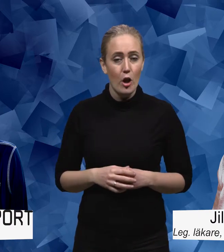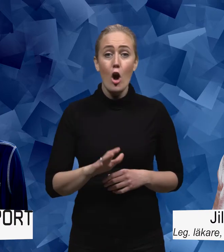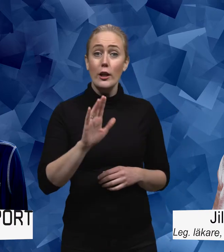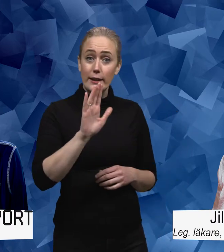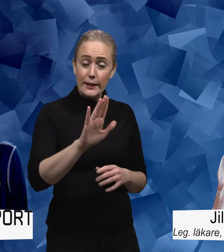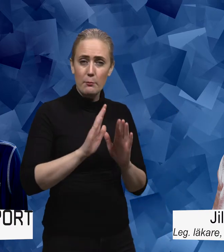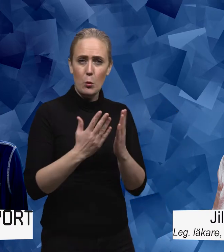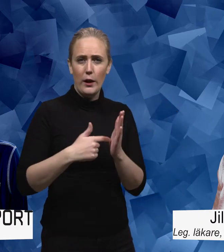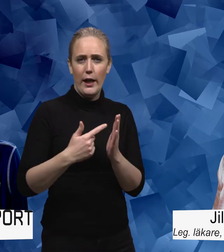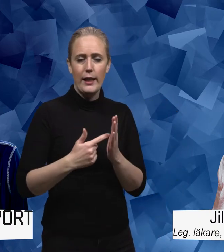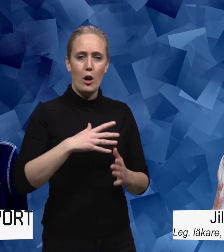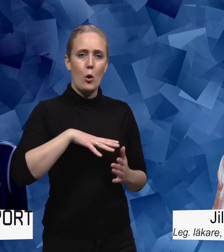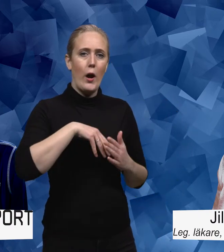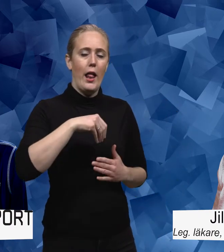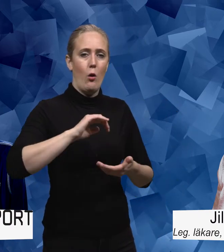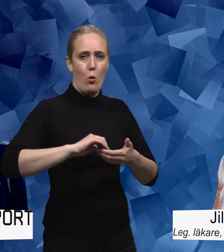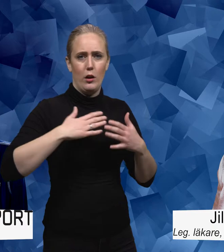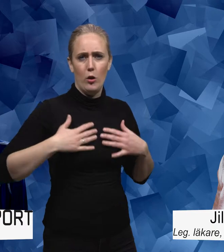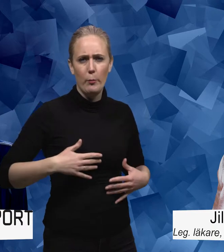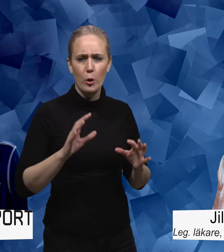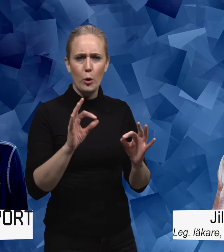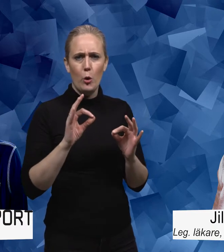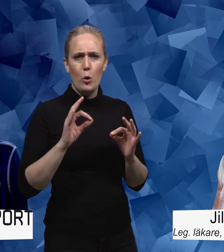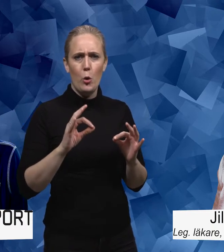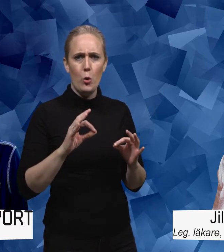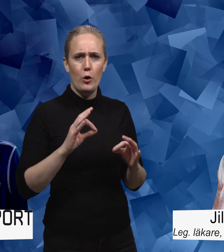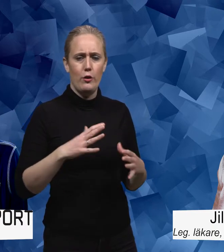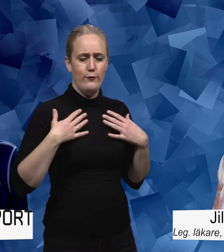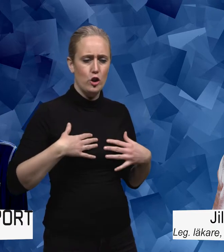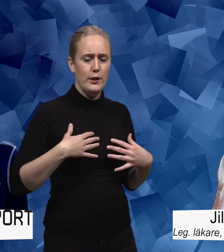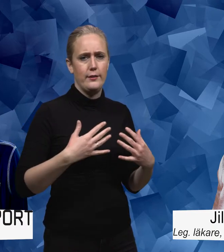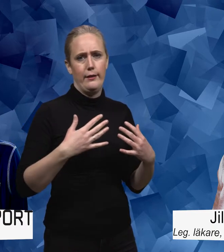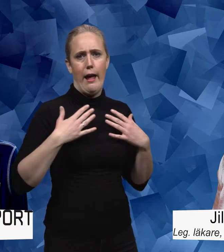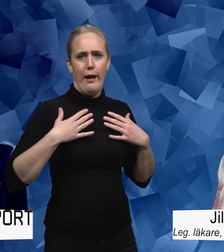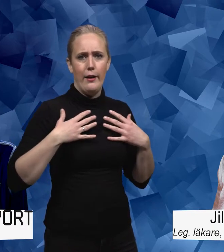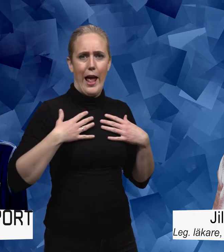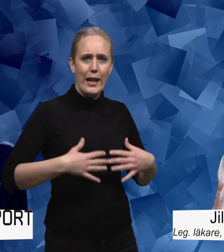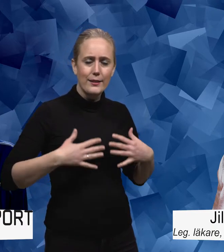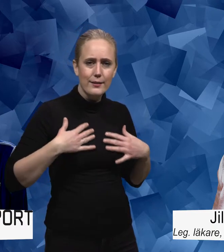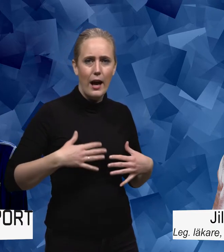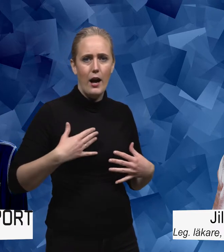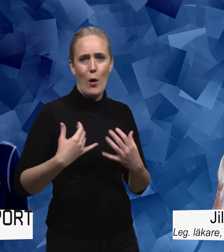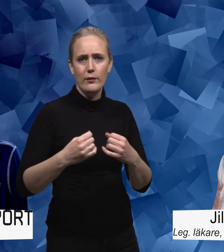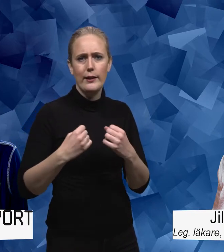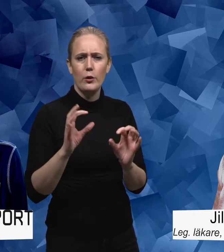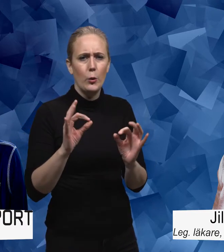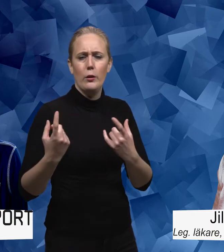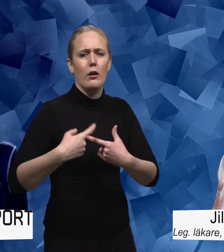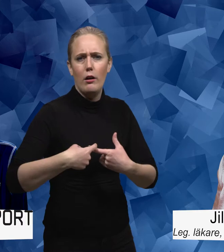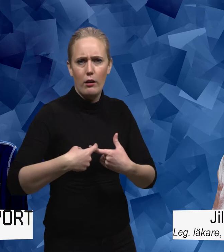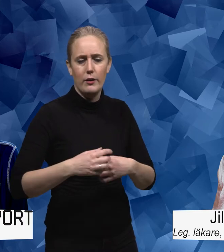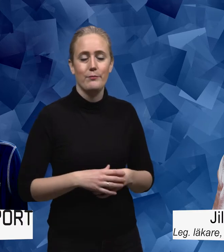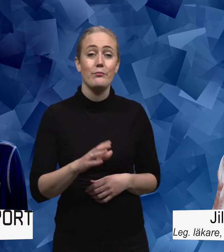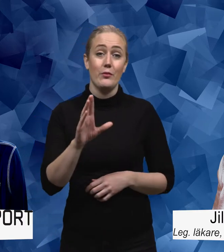bok heter ju Själ och kropp. Hur hör psykisk hälsa och fysisk aktivitet ihop? Det hör ihop på väldigt många